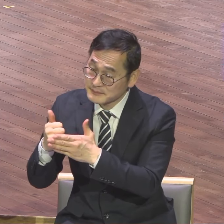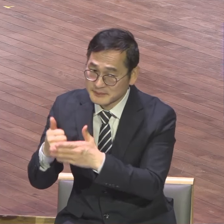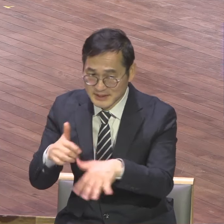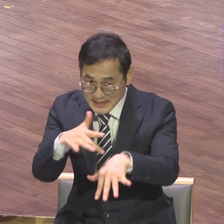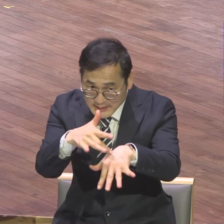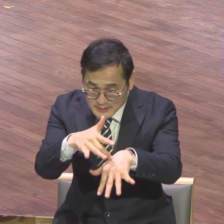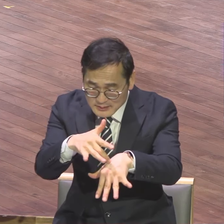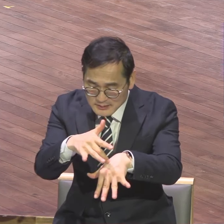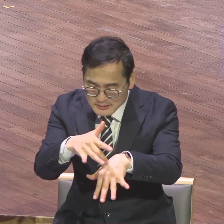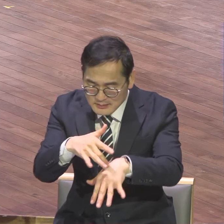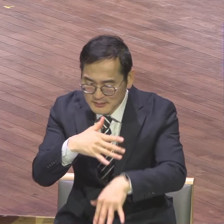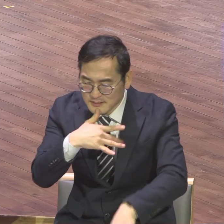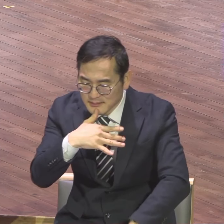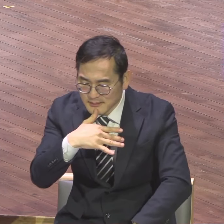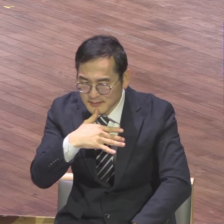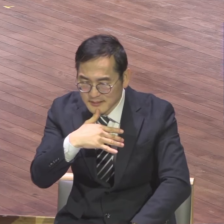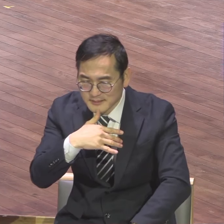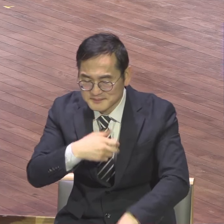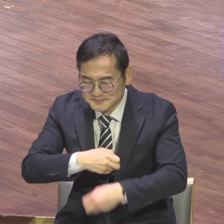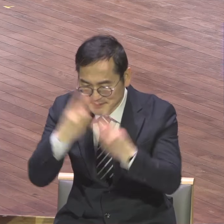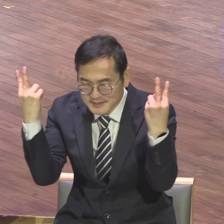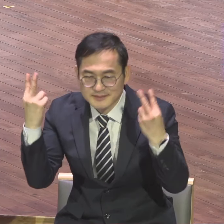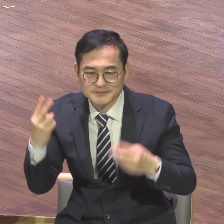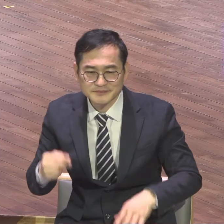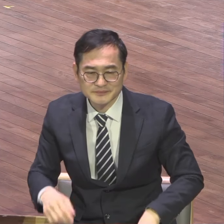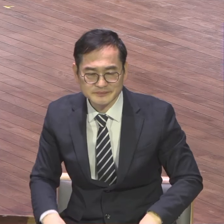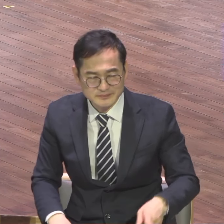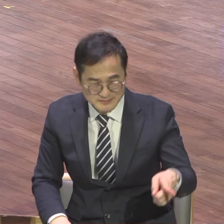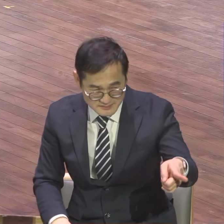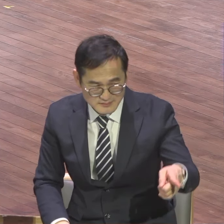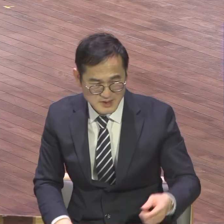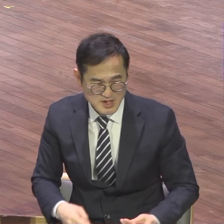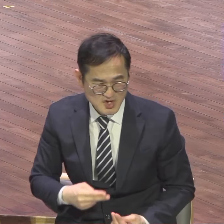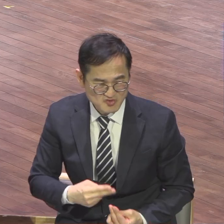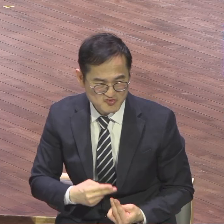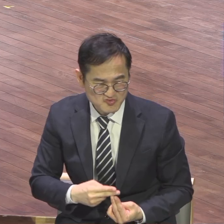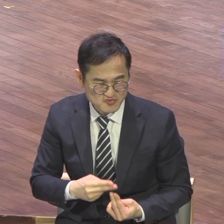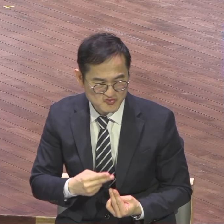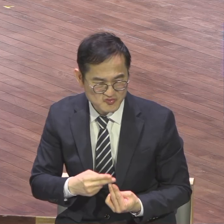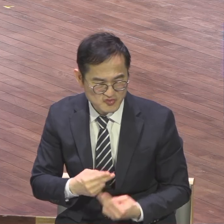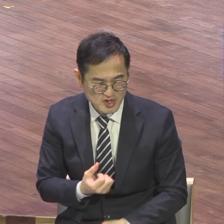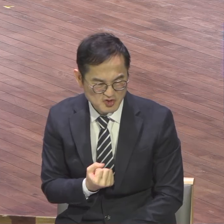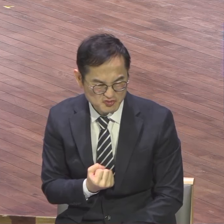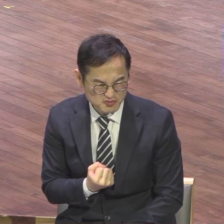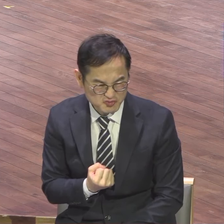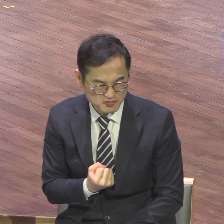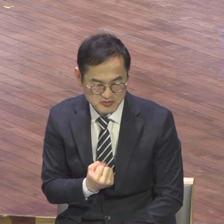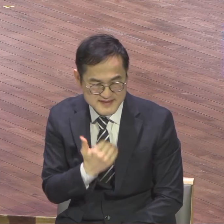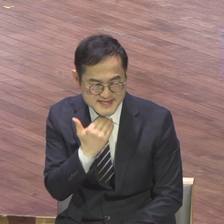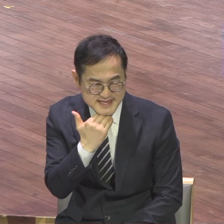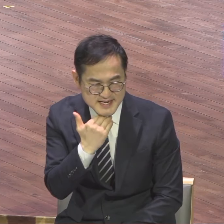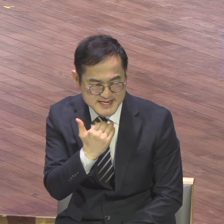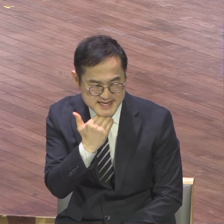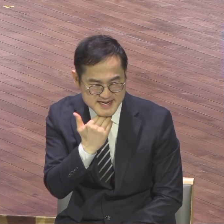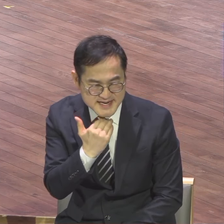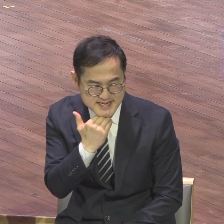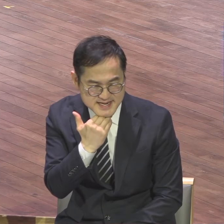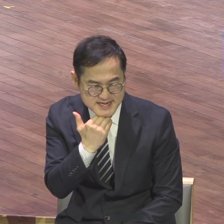나올 뿐이야 저 인간이 잘 할 수 있어 너 죽었어 이러면 나도 잡히고 니도